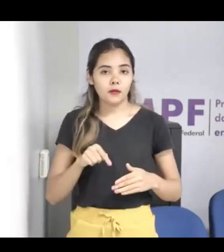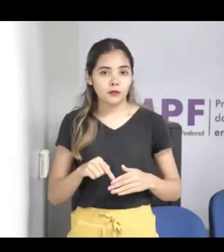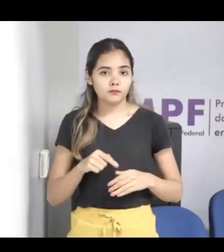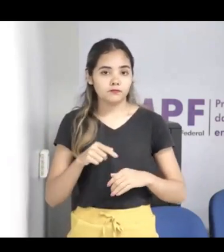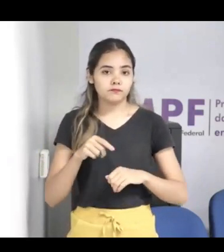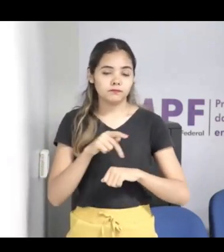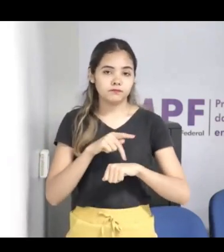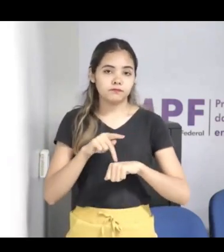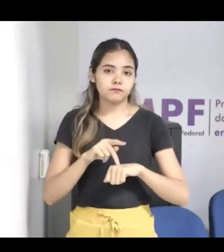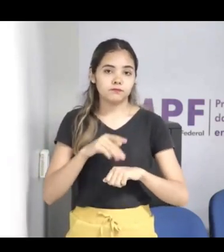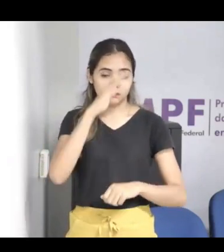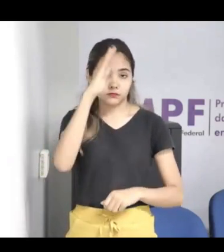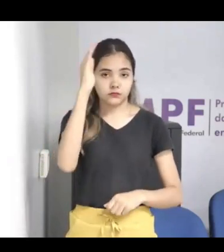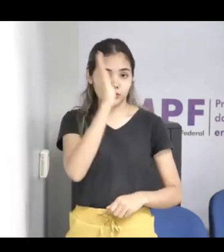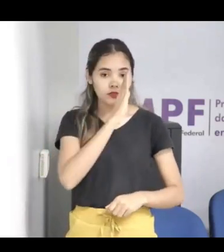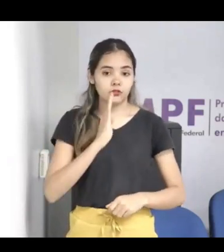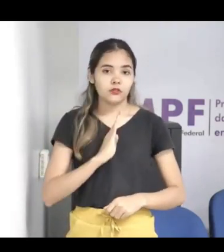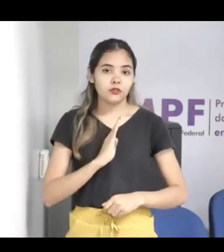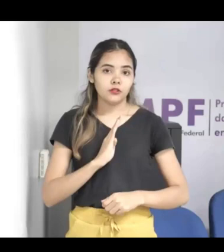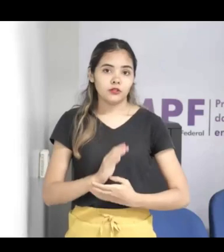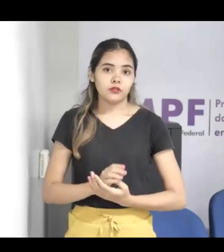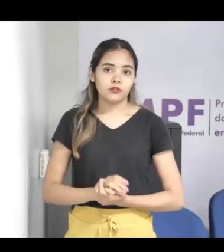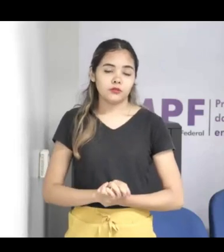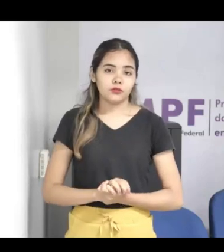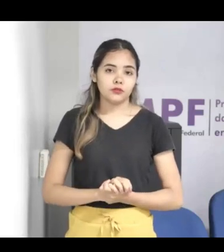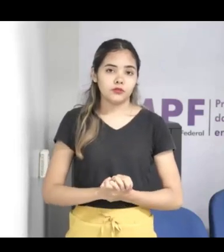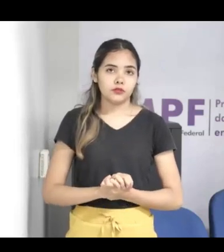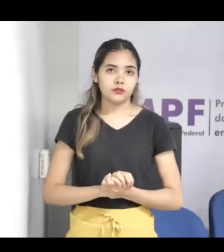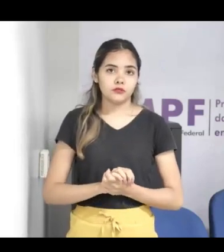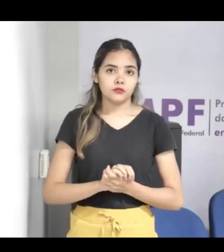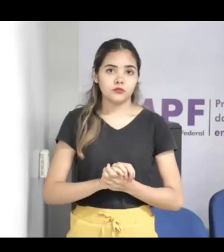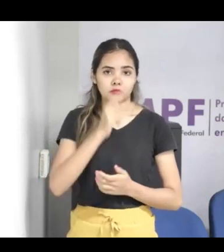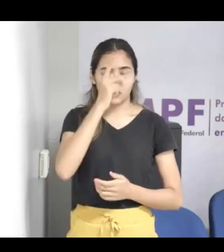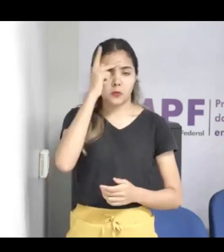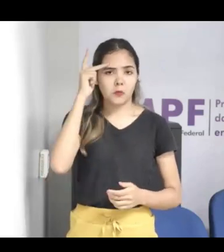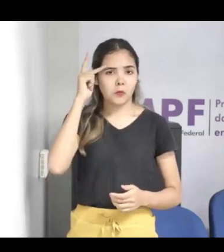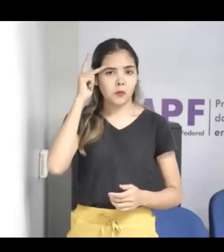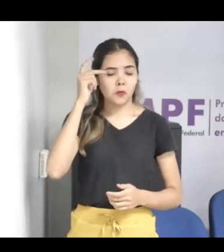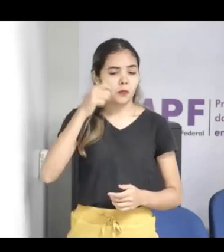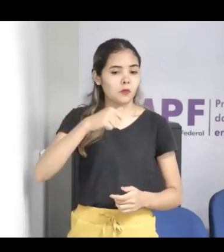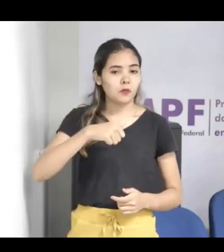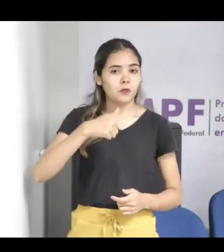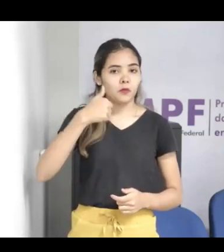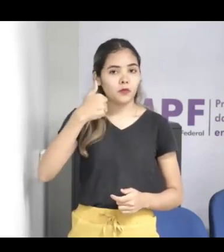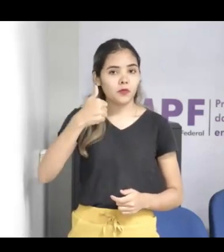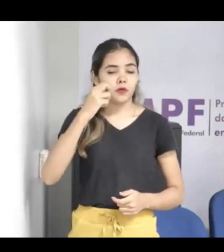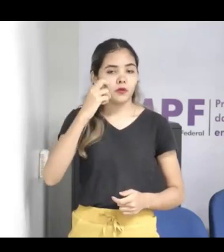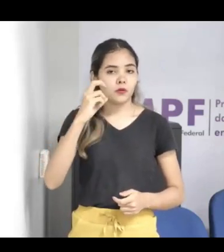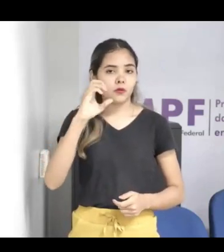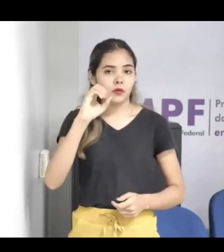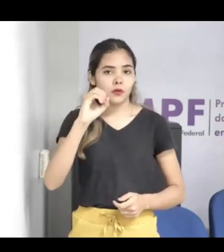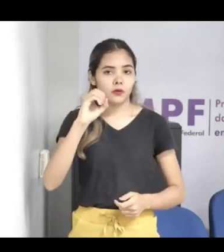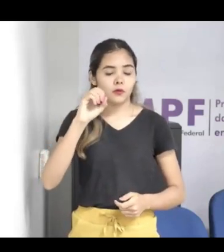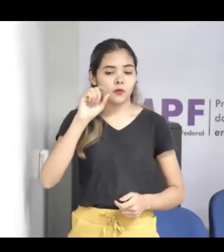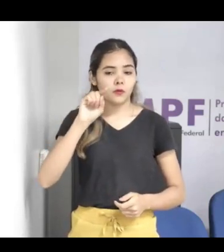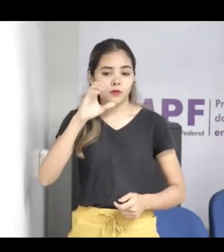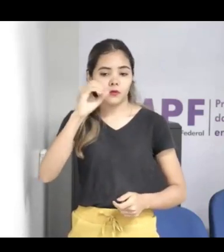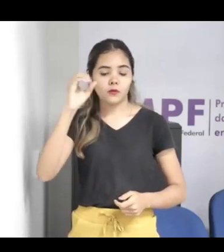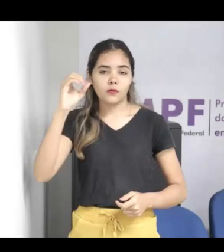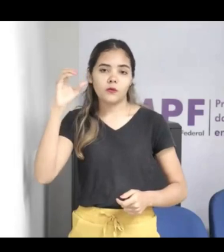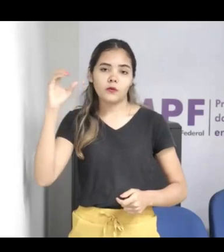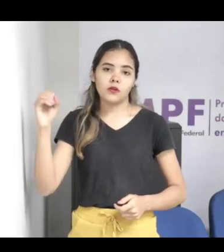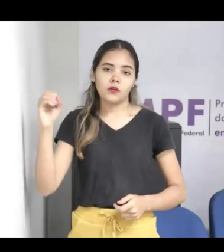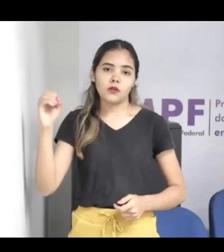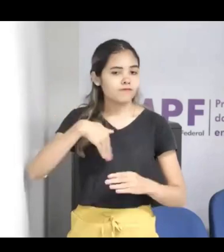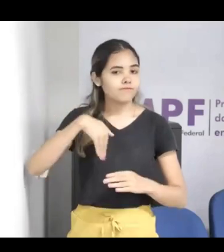se a gente contar as famílias, são mais de 150 mil pessoas que a gente apoia mensalmente com atividades, com